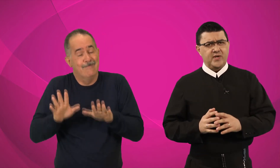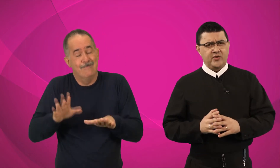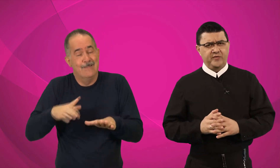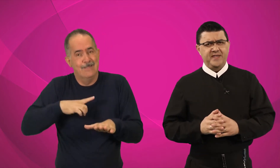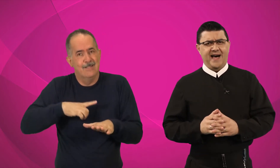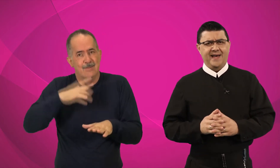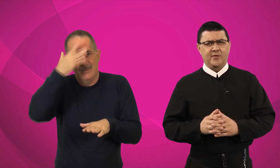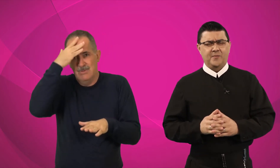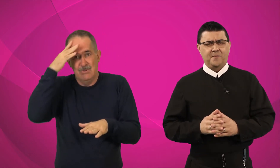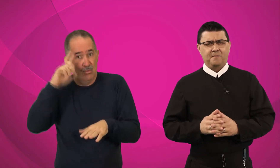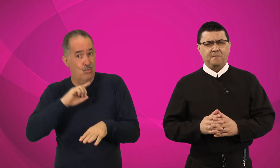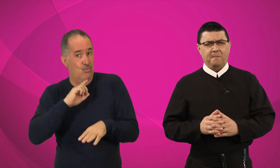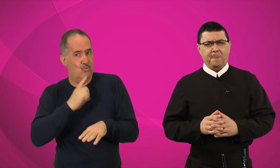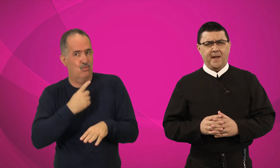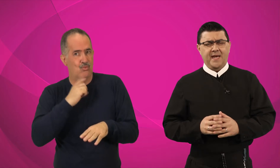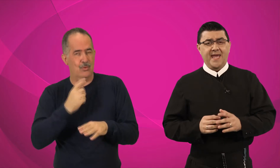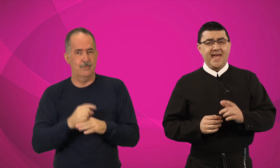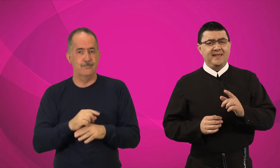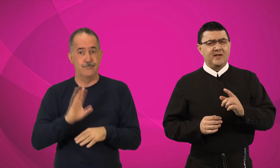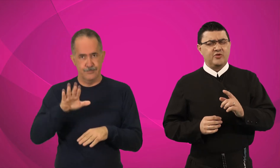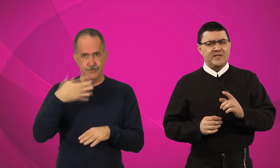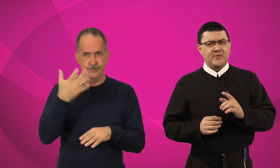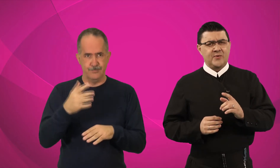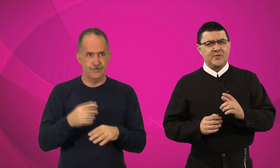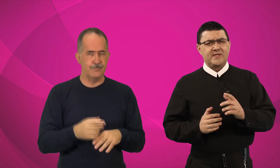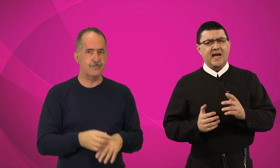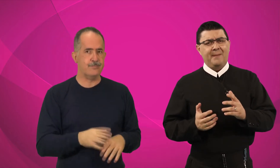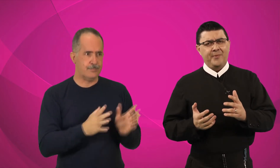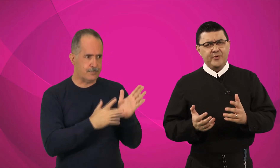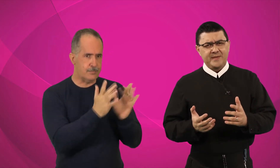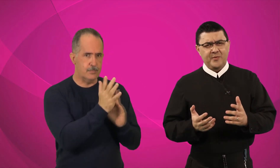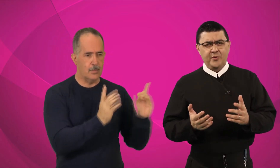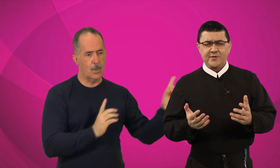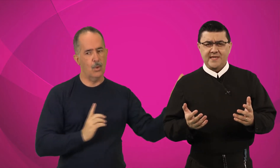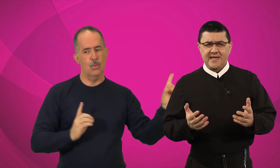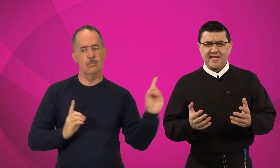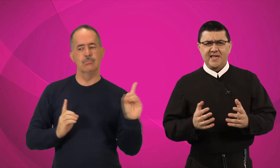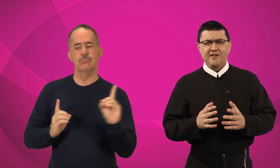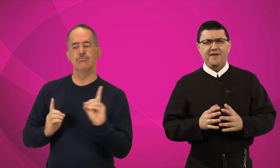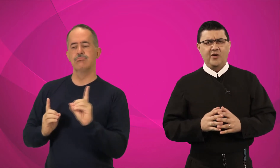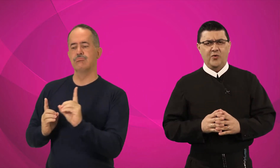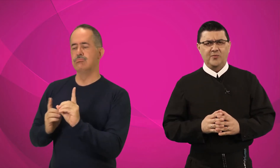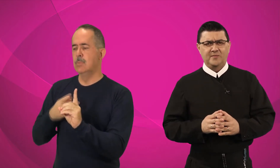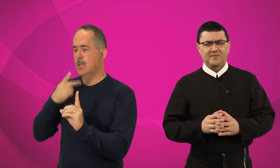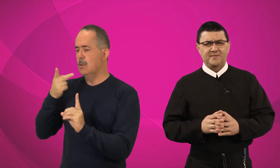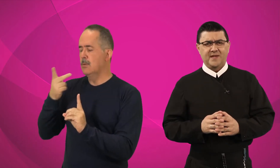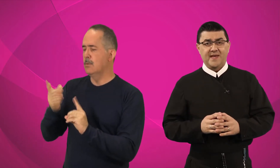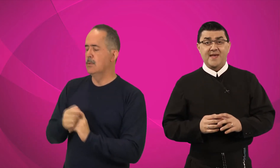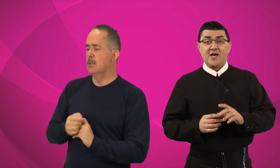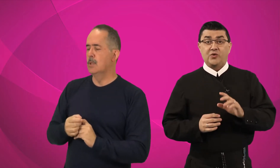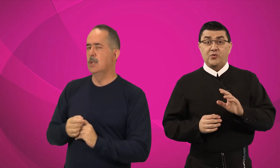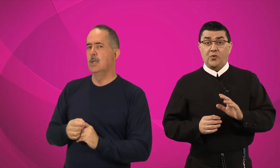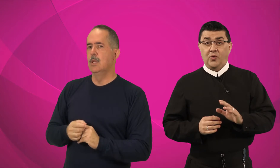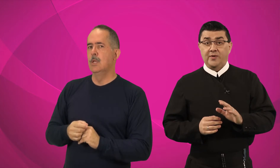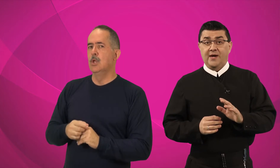duvidaram. Então Jesus aproximou-se e falou, Toda